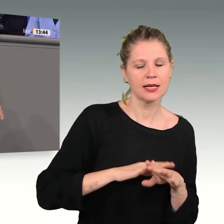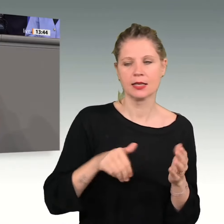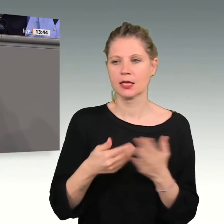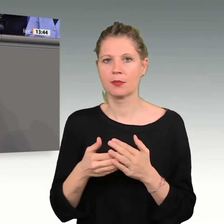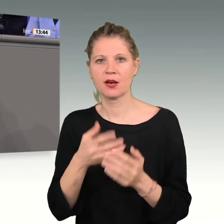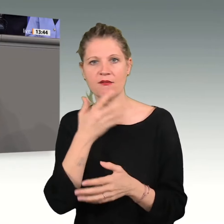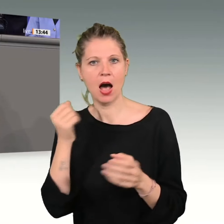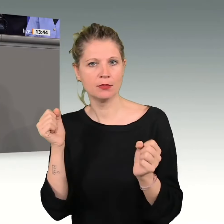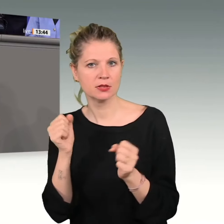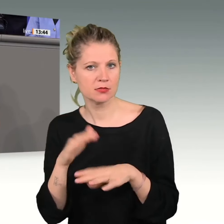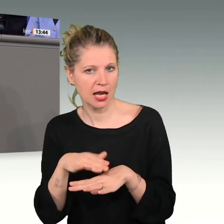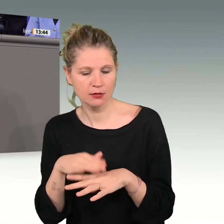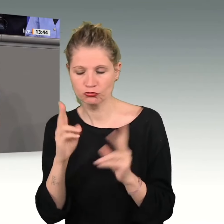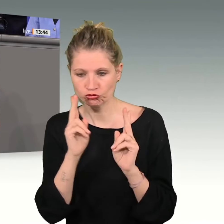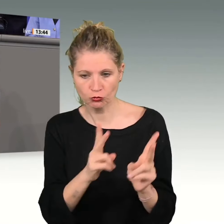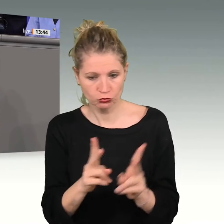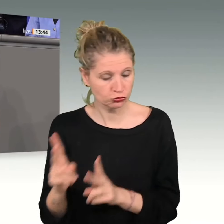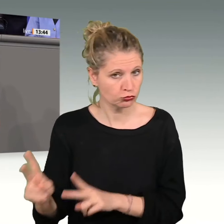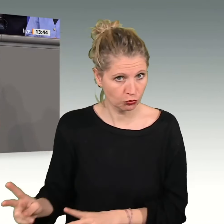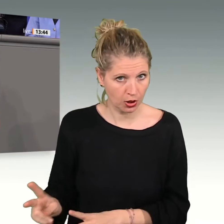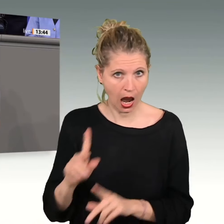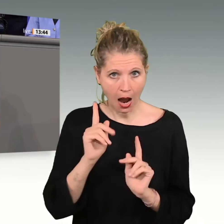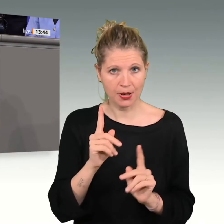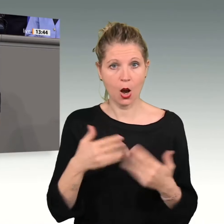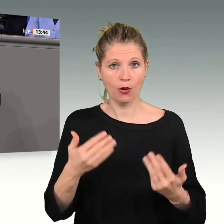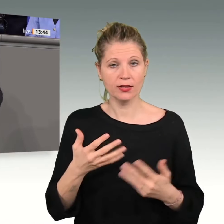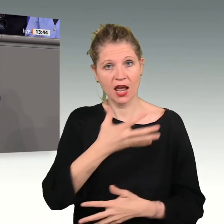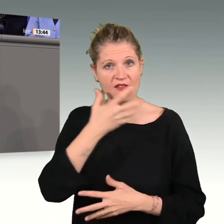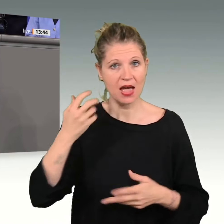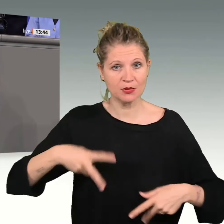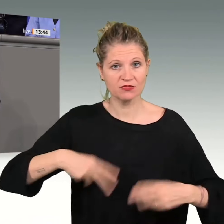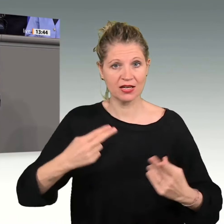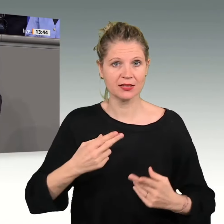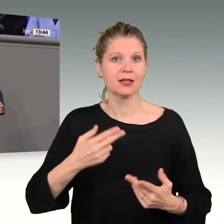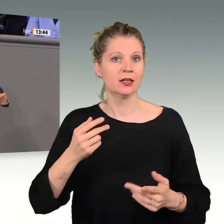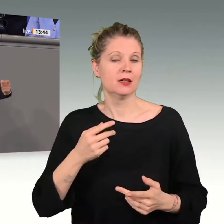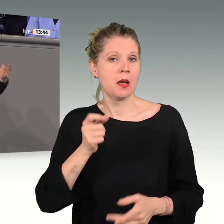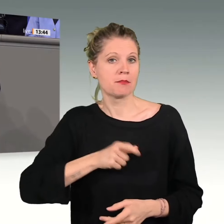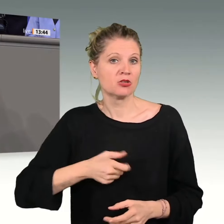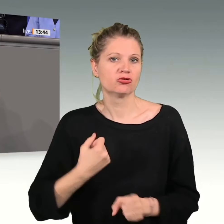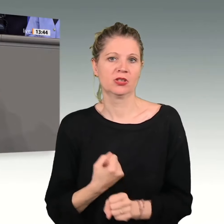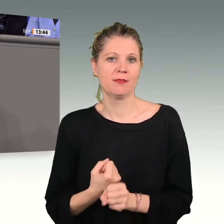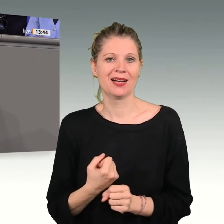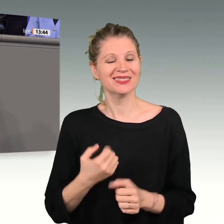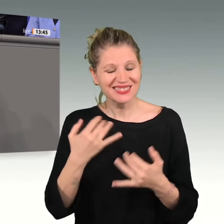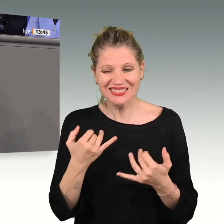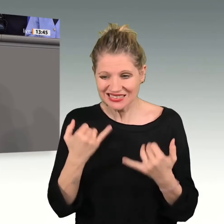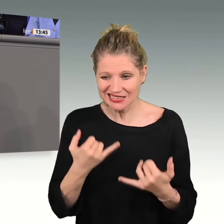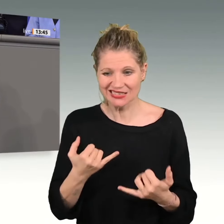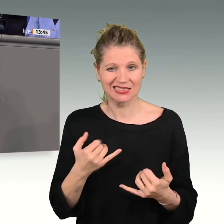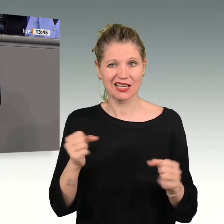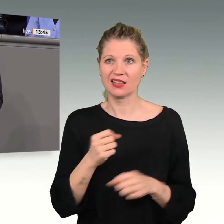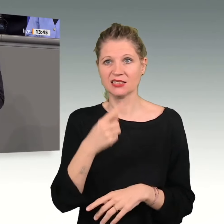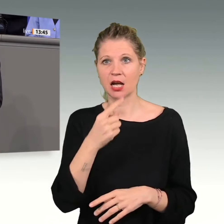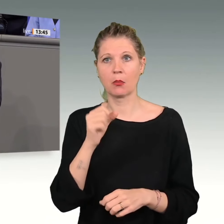Klimaveränderungen gab es schon, das stimmt. Aber die heutige Erwärmungsphase ist menschengemacht und läuft so schnell ab, dass wir uns Klimaleugnen nicht leisten können.